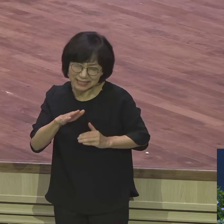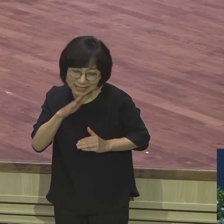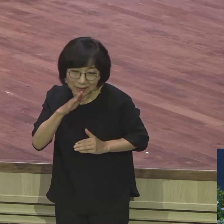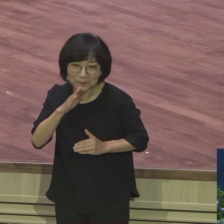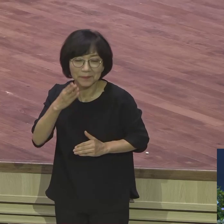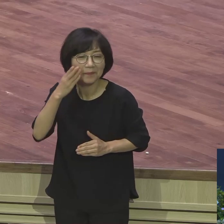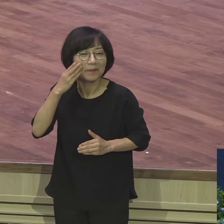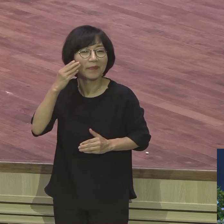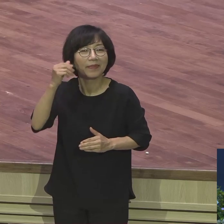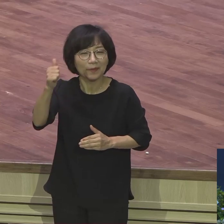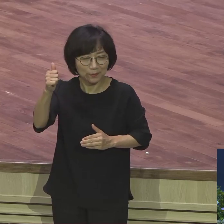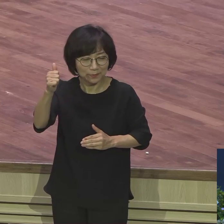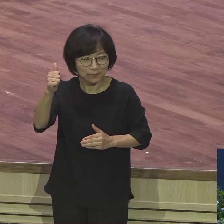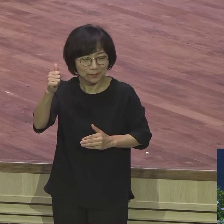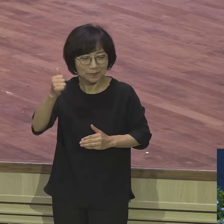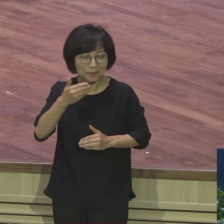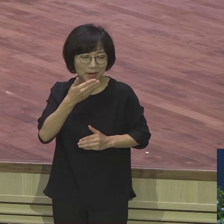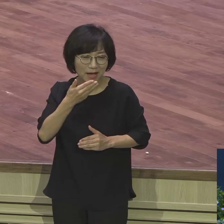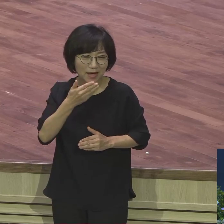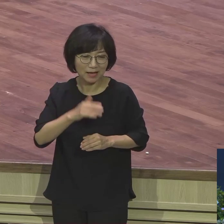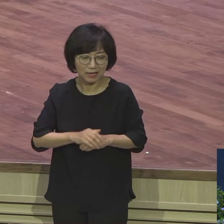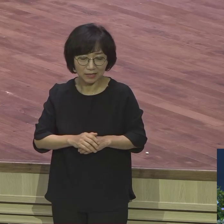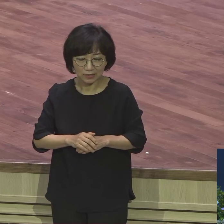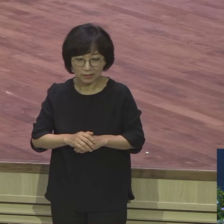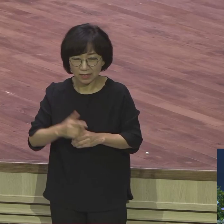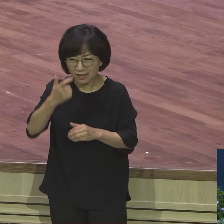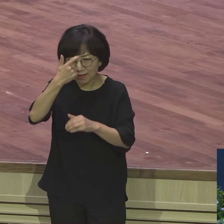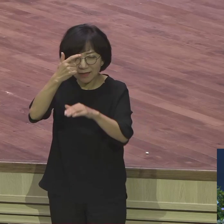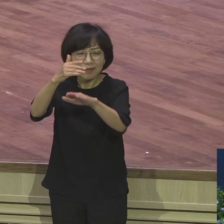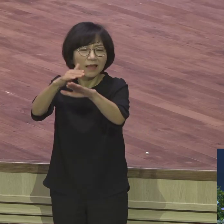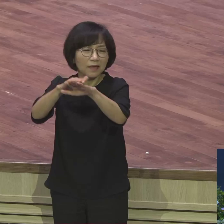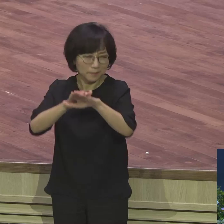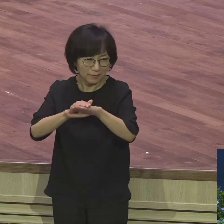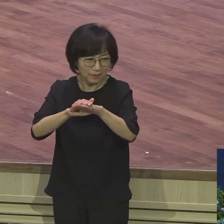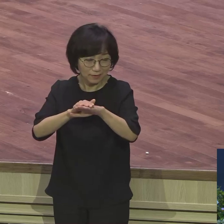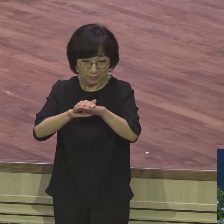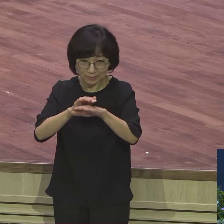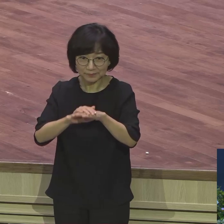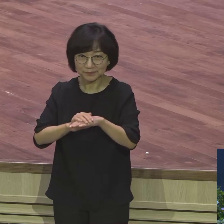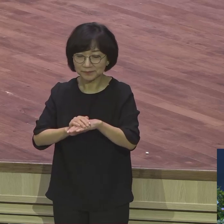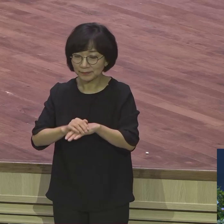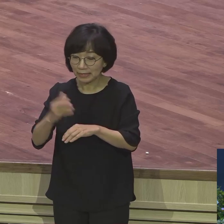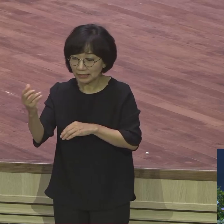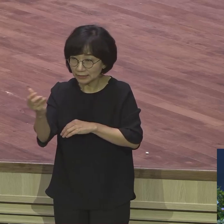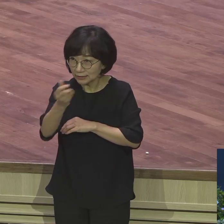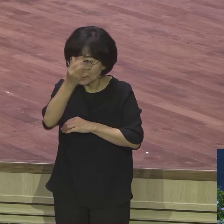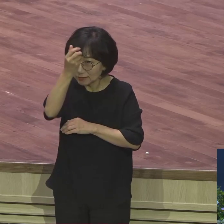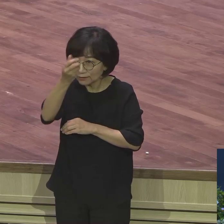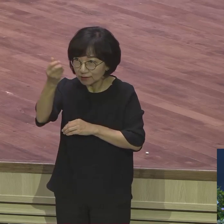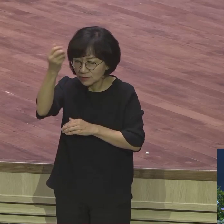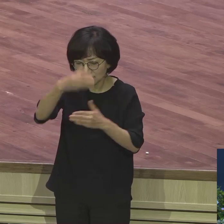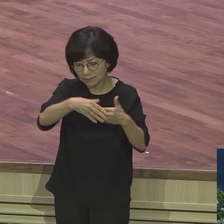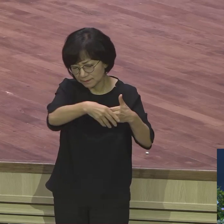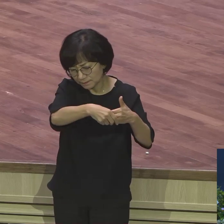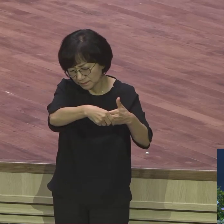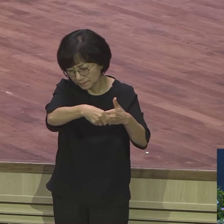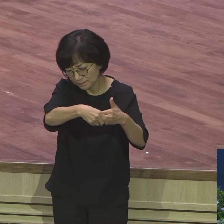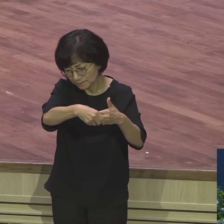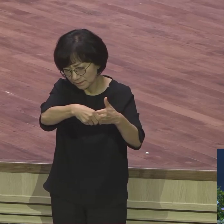수 있다 예배가 이끄는 삶 성령께서 이끄는 예배 예배 성공한 적